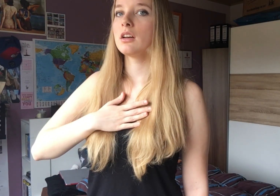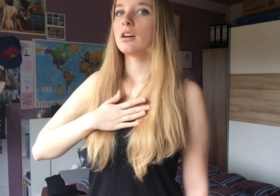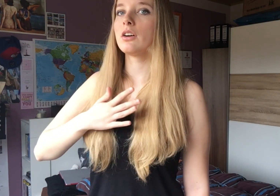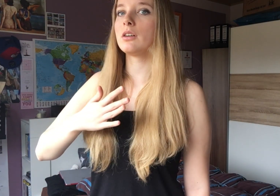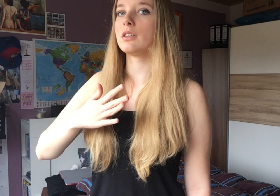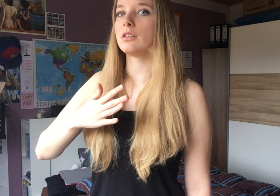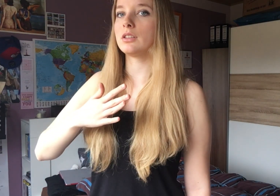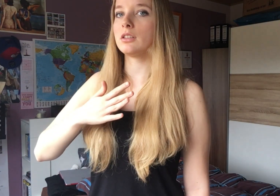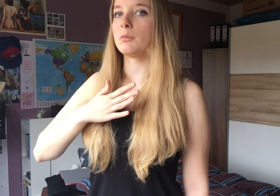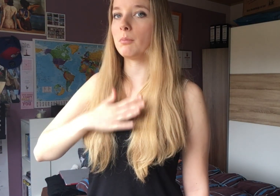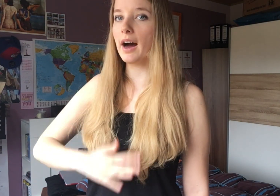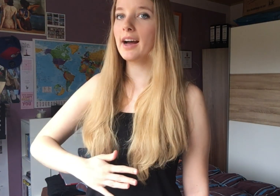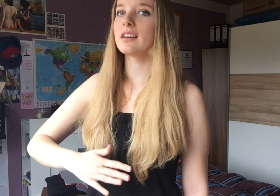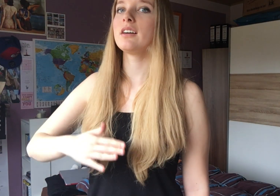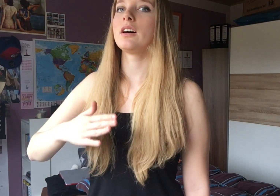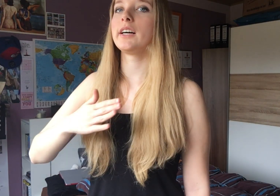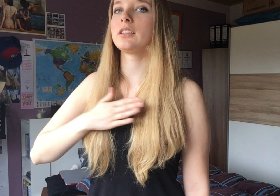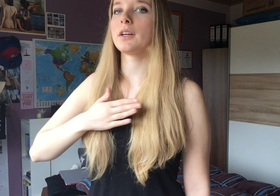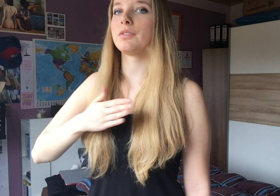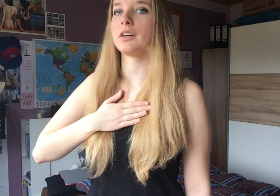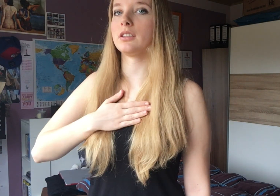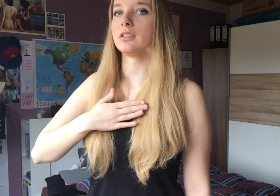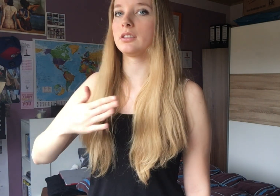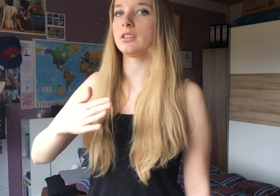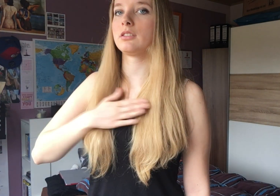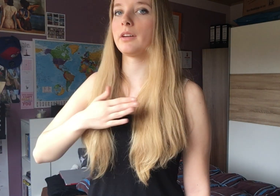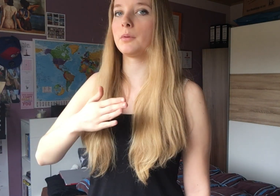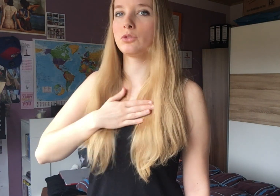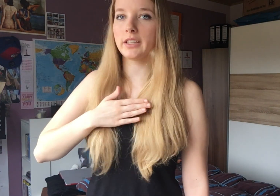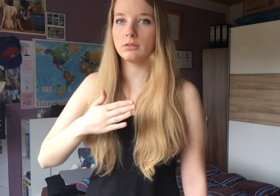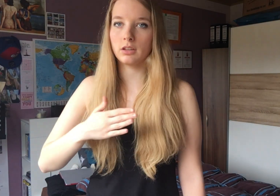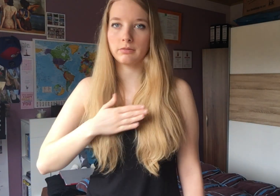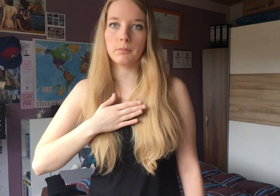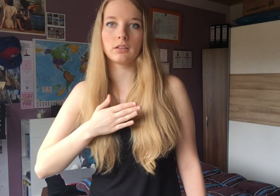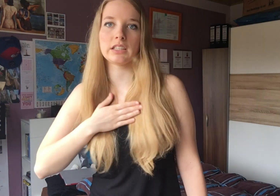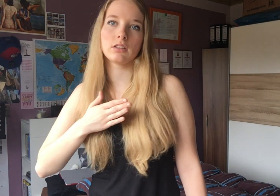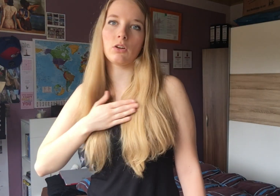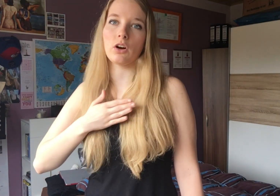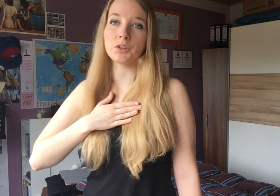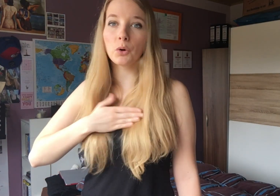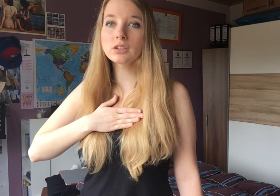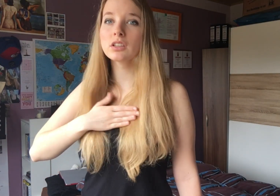äh, oder mag, hat es aber gefallen. Das heißt, zweimal, du schlägst sozusagen, zweimal ganz locker auf die Brust.